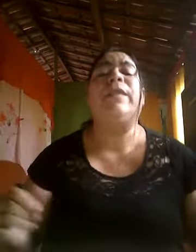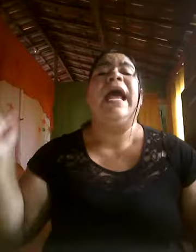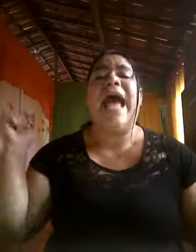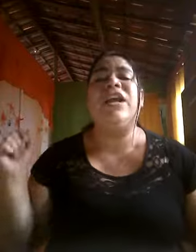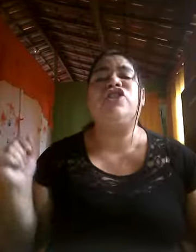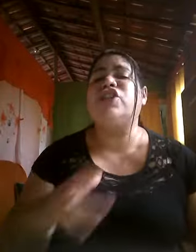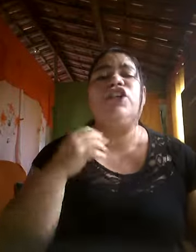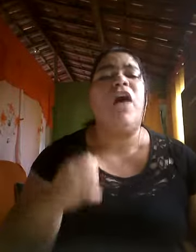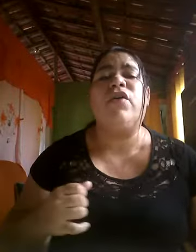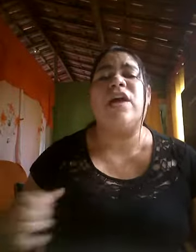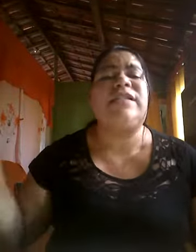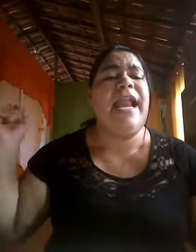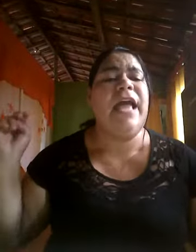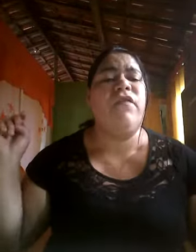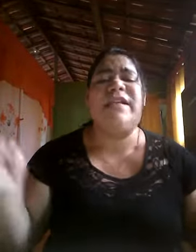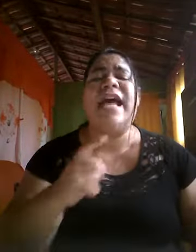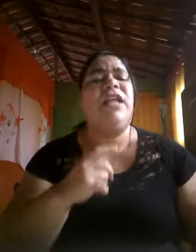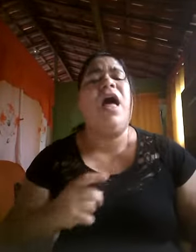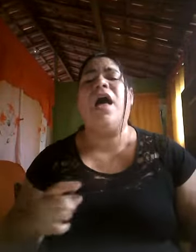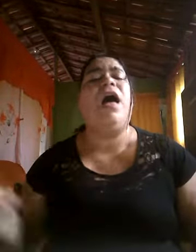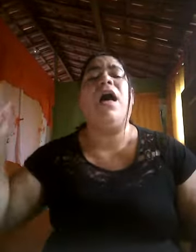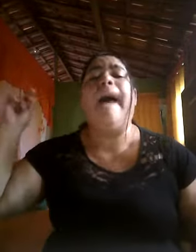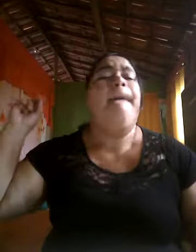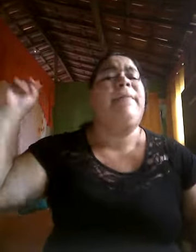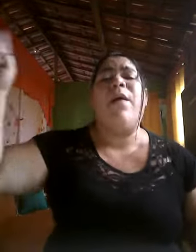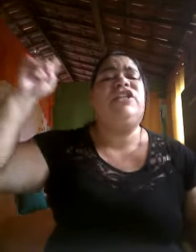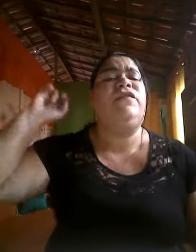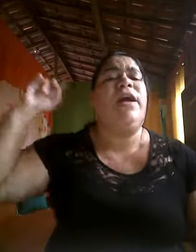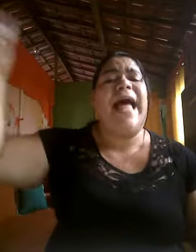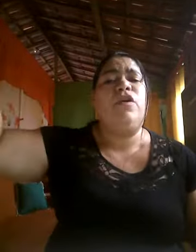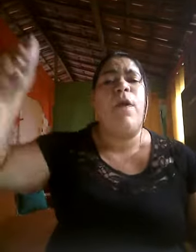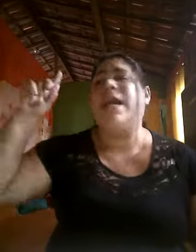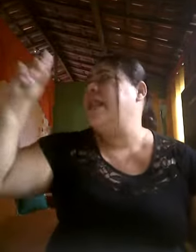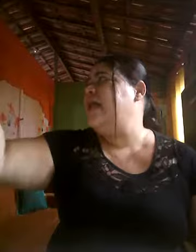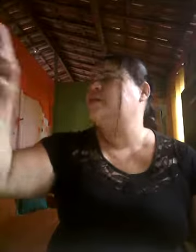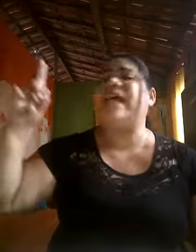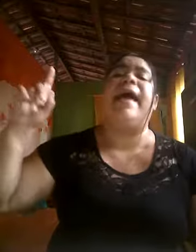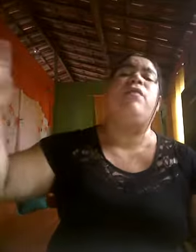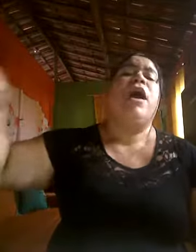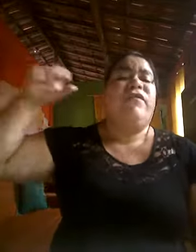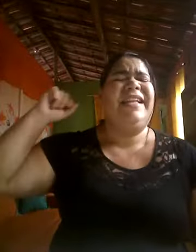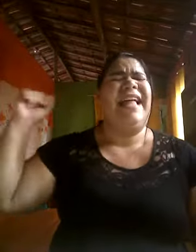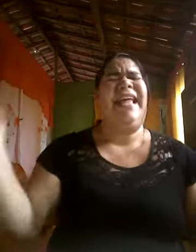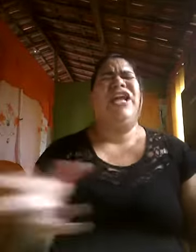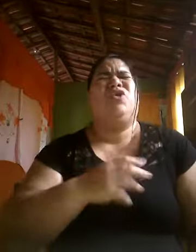Garantir de novo que eu serei o vencedor Meu advogado mora lá no céu Verdadeiro,